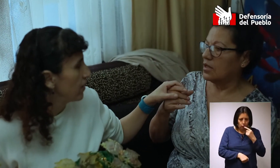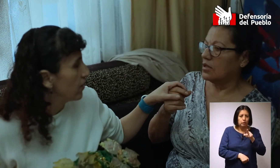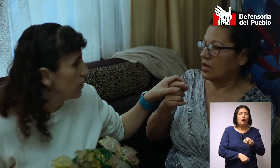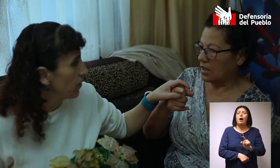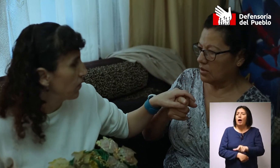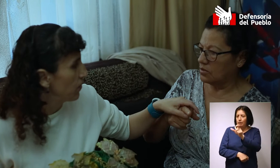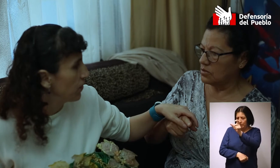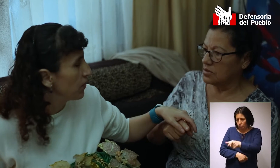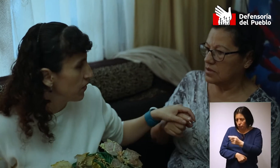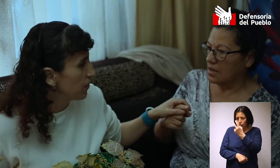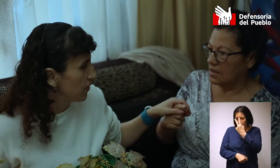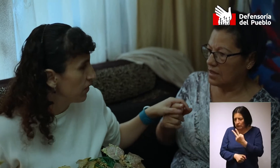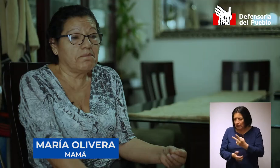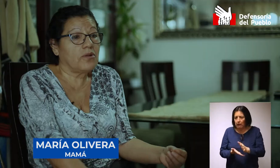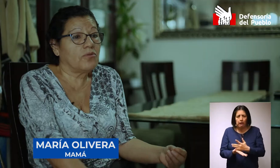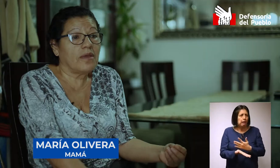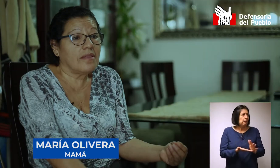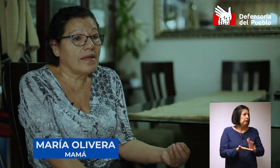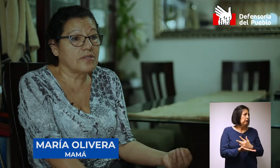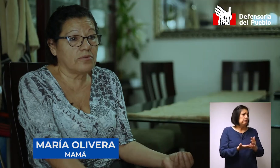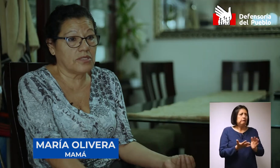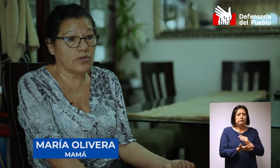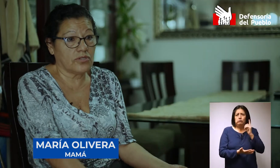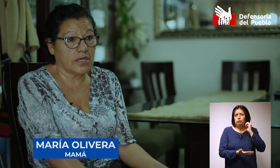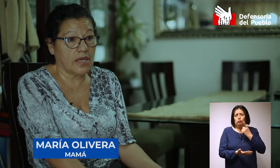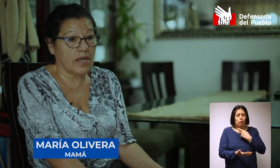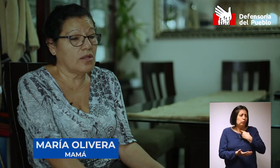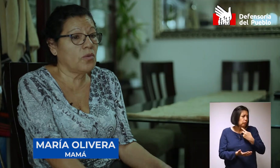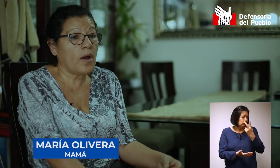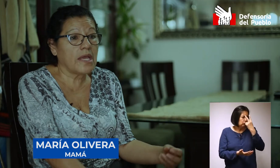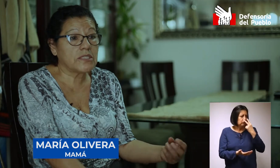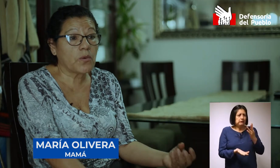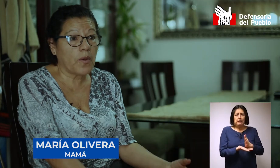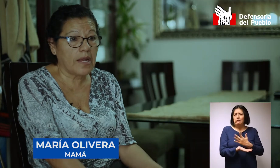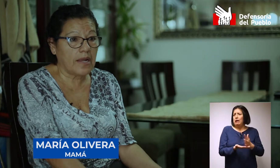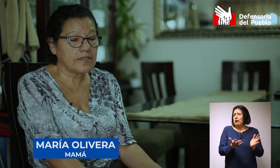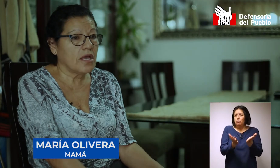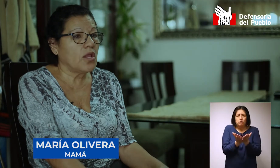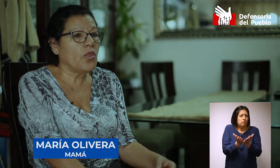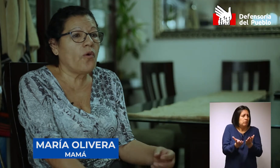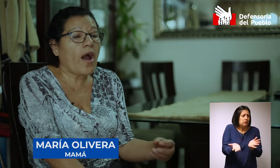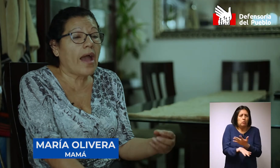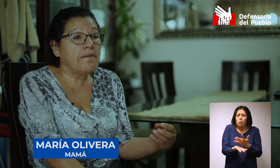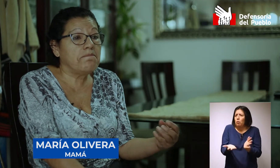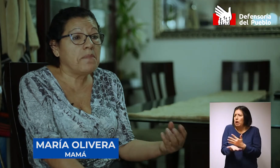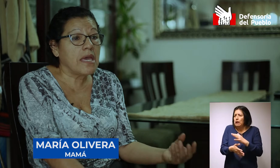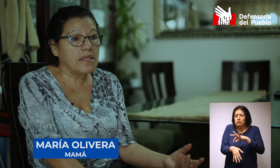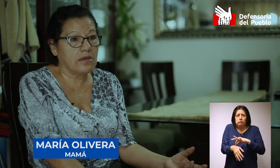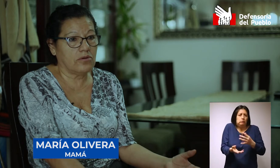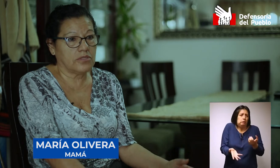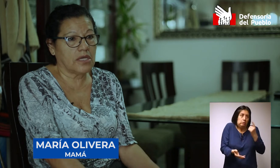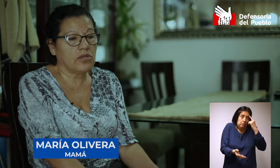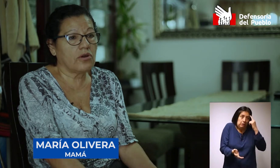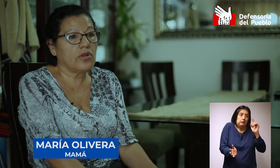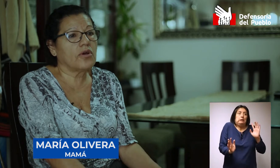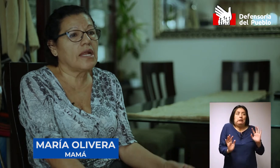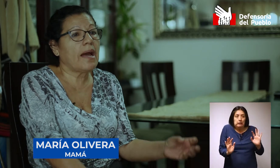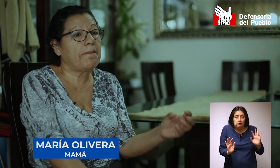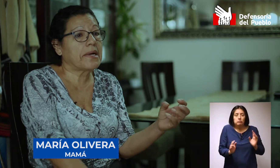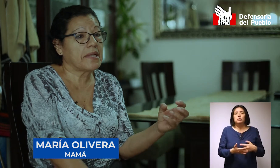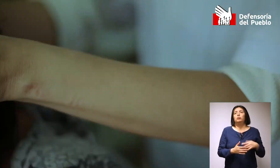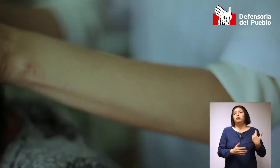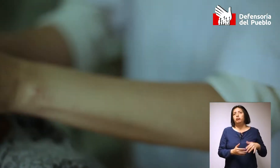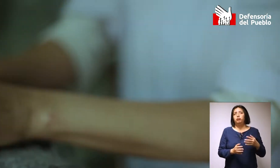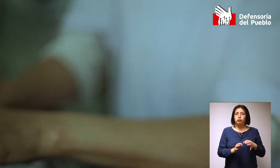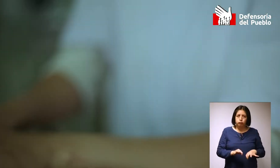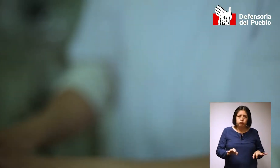sordo y se reconoce al ciego, pero no hay nada sobre sordoseguera, no hay escuelas, no hay médicos, que yo creo que